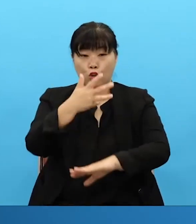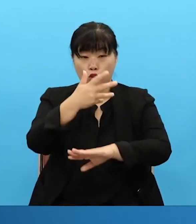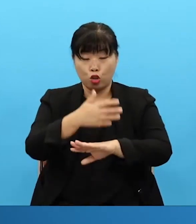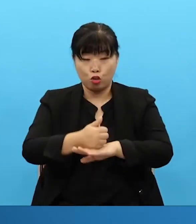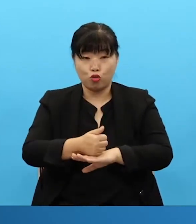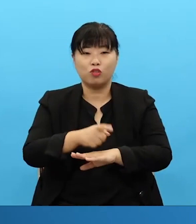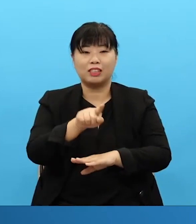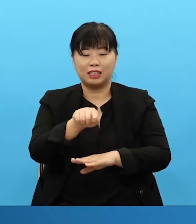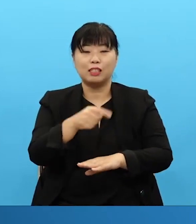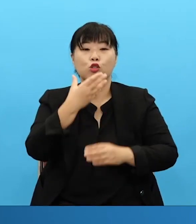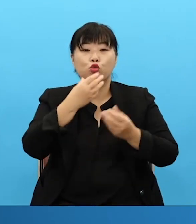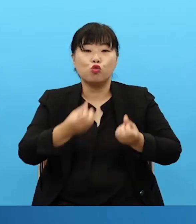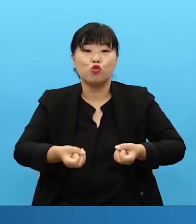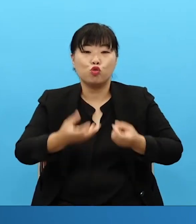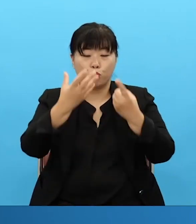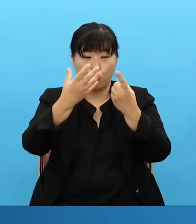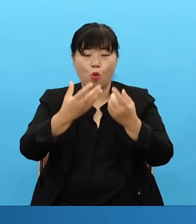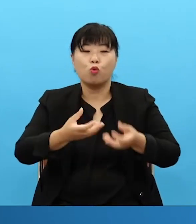Then you have this picture and the rest will find it.